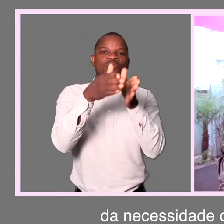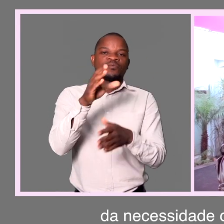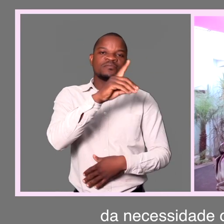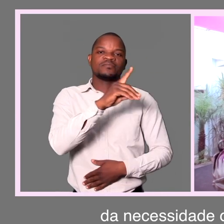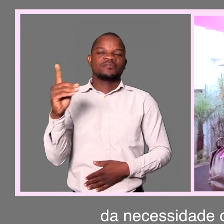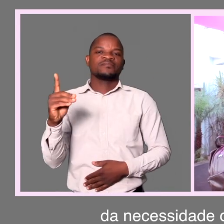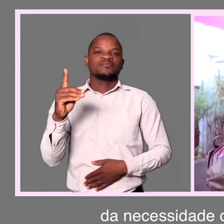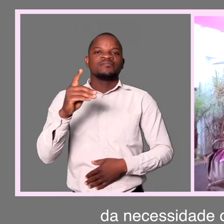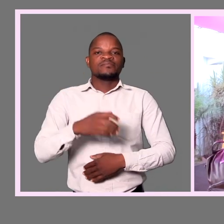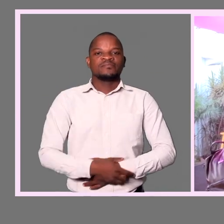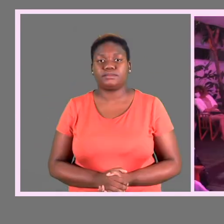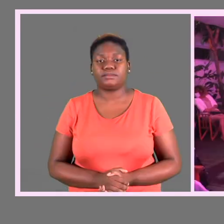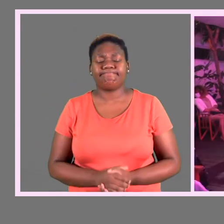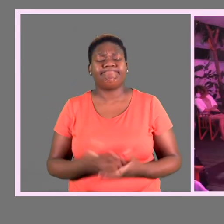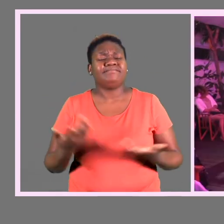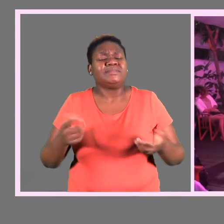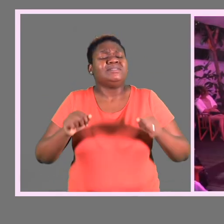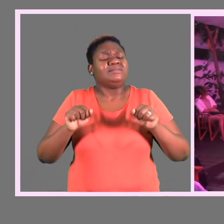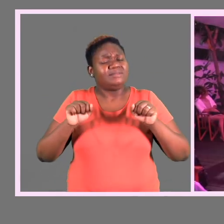estas manifestações artísticas.